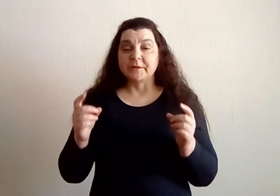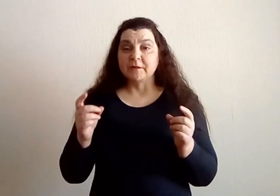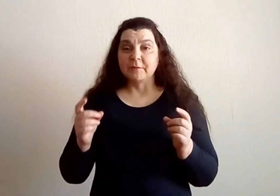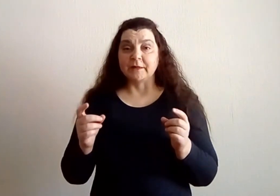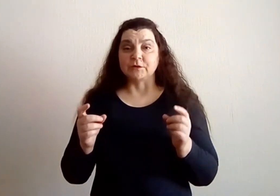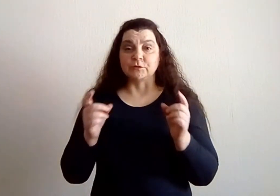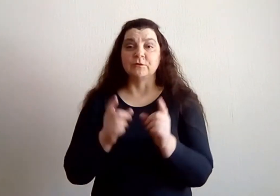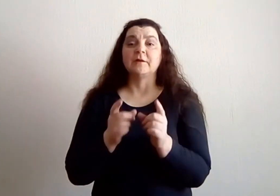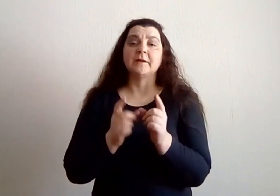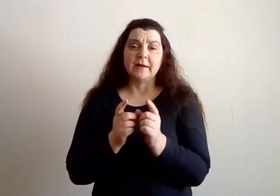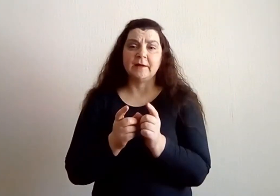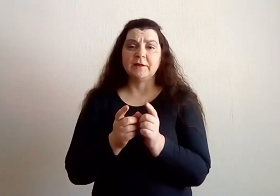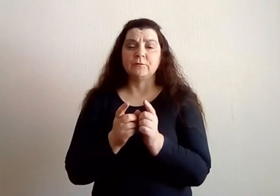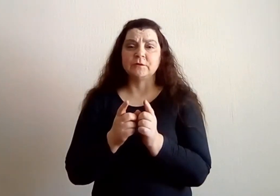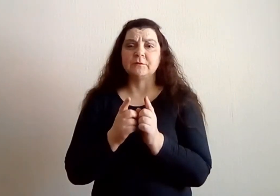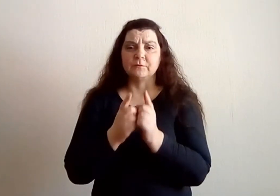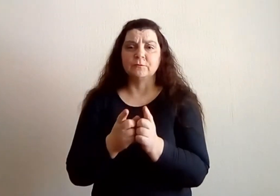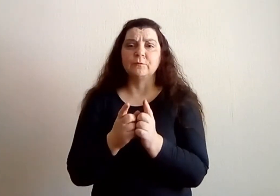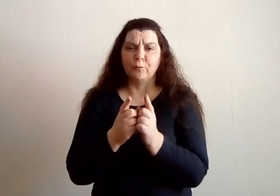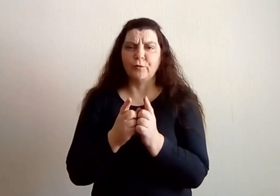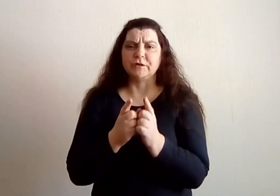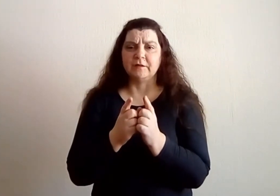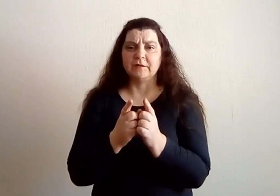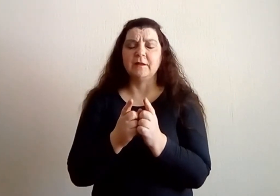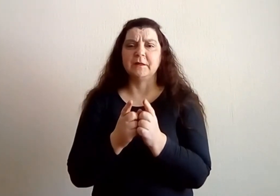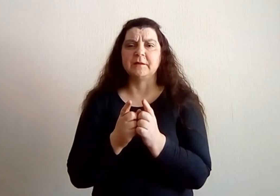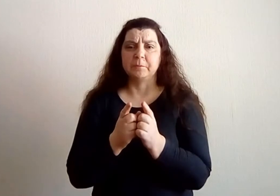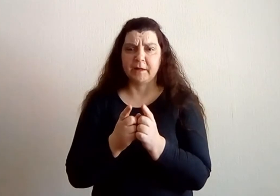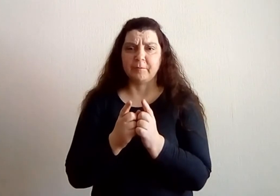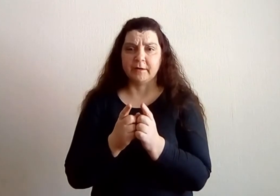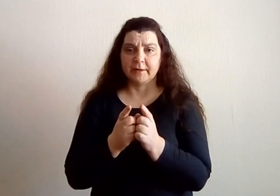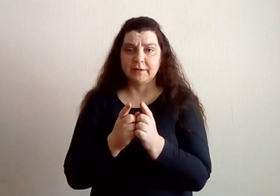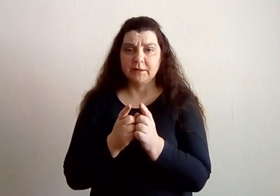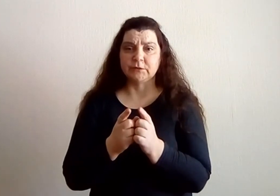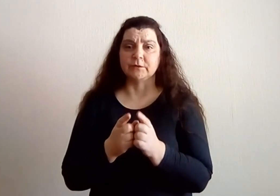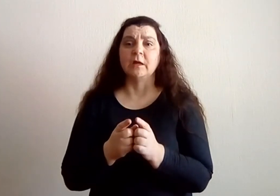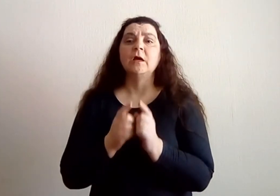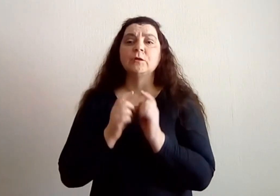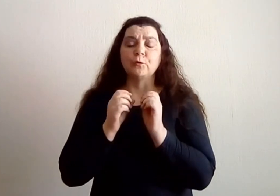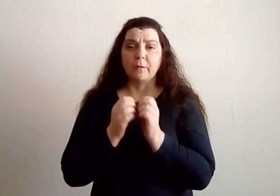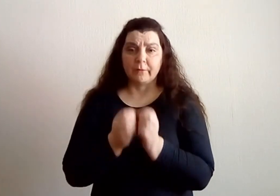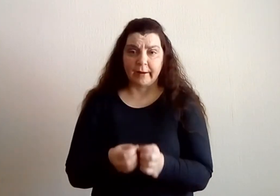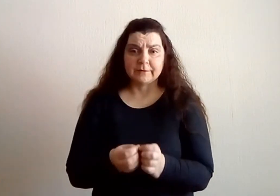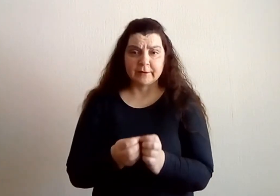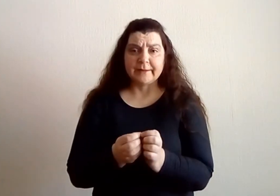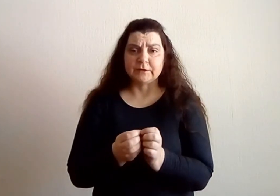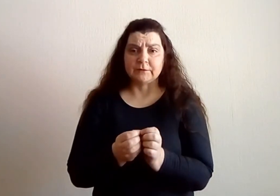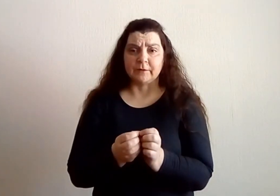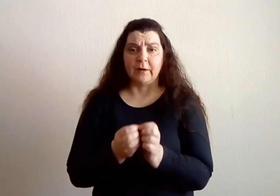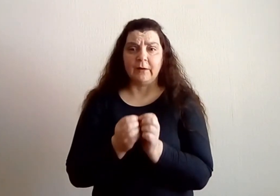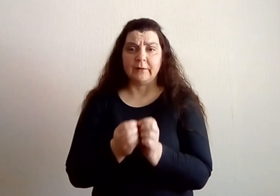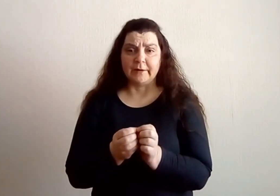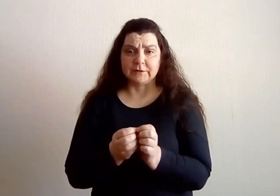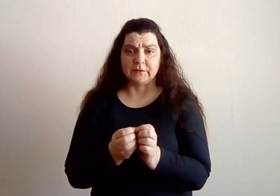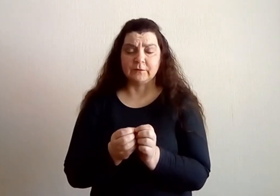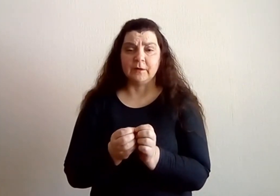понимают, что когда они очень сильно их прям ограничивают, то от качества, качества